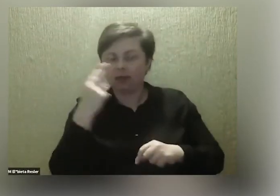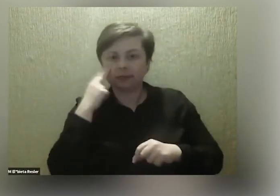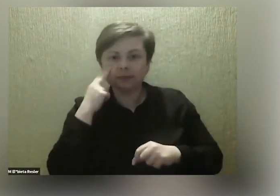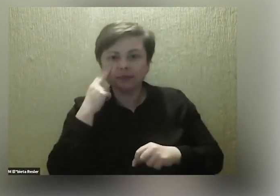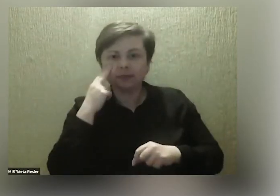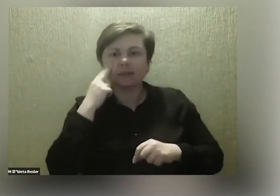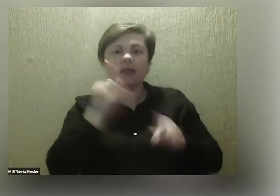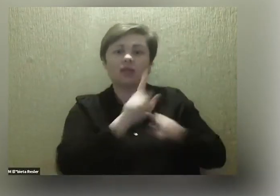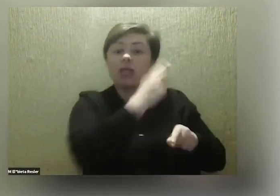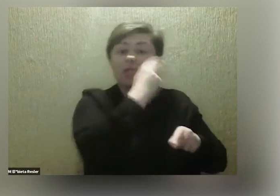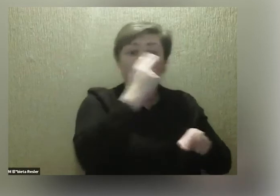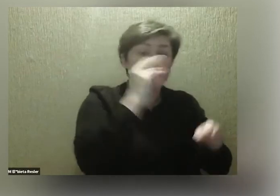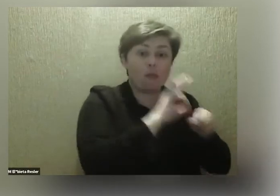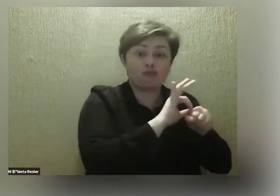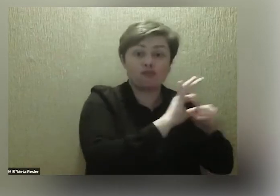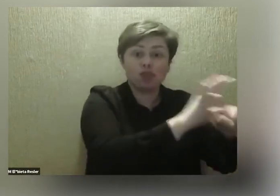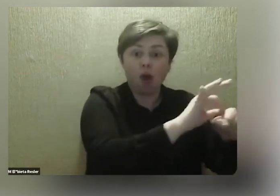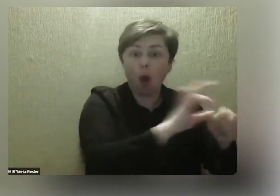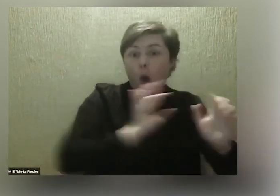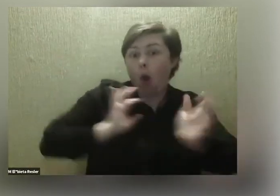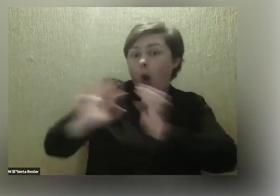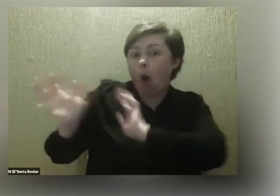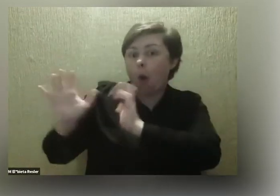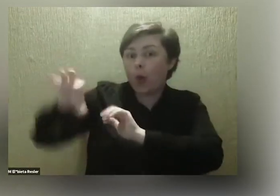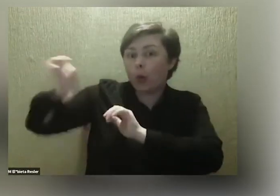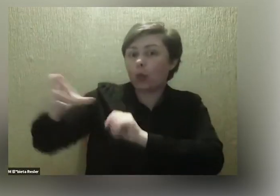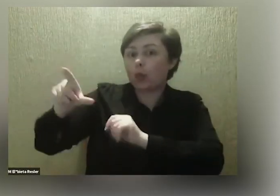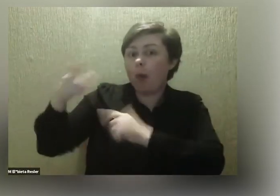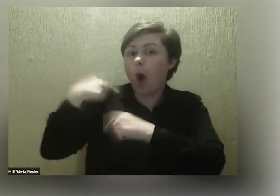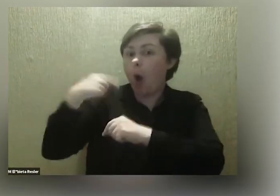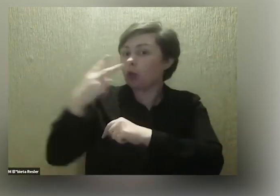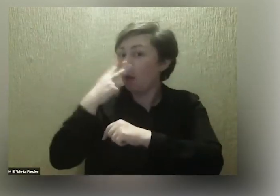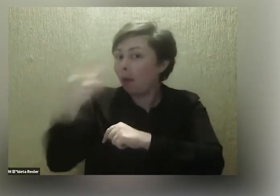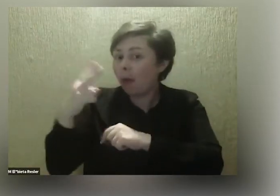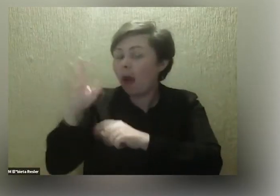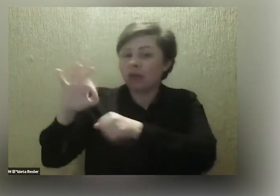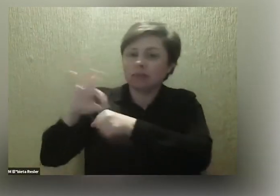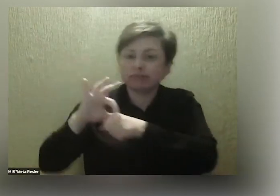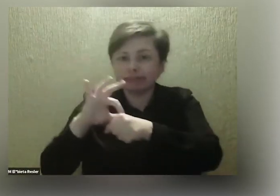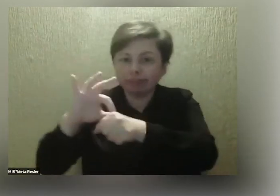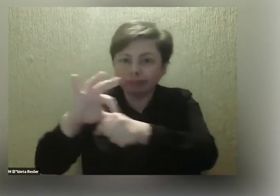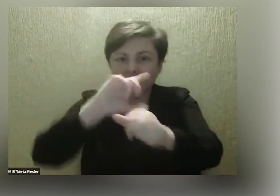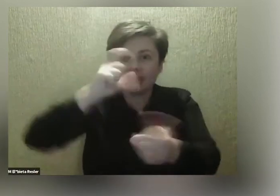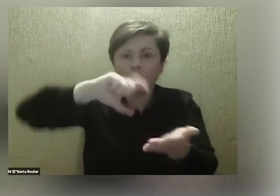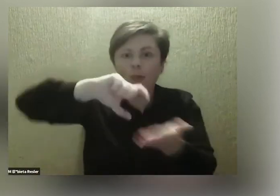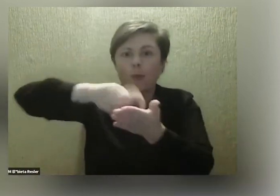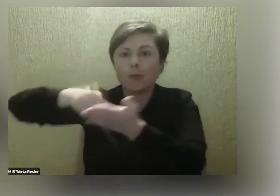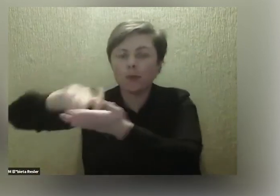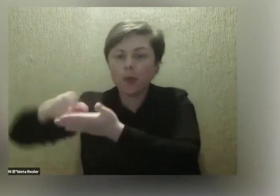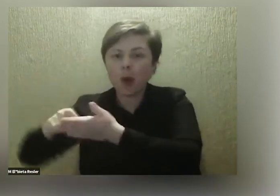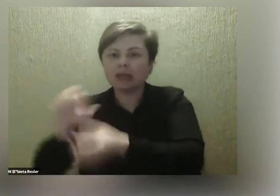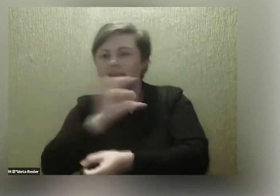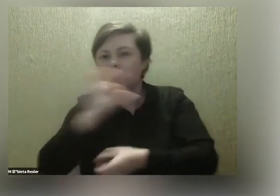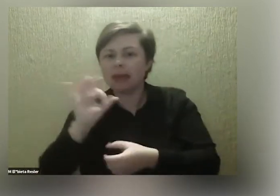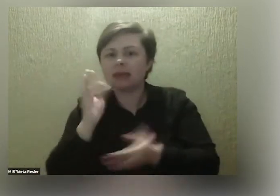Niewidomy przewodnik opiekuje się taką grupą i przeprowadza ją przez cały ciąg pomieszczeń, które są specjalnie zaaranżowane tak, żeby